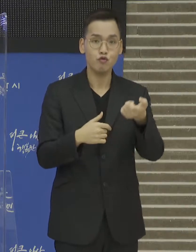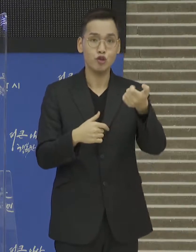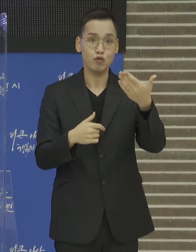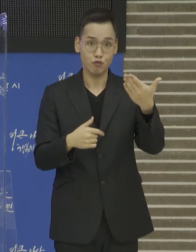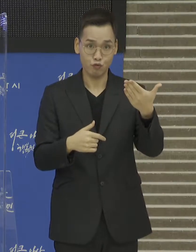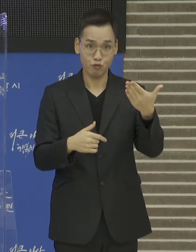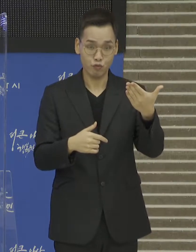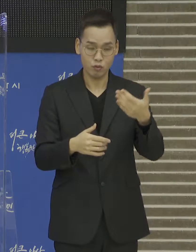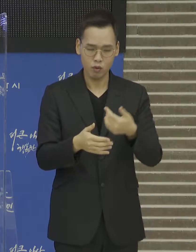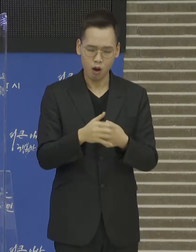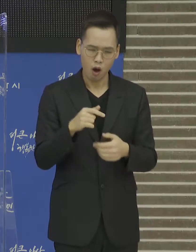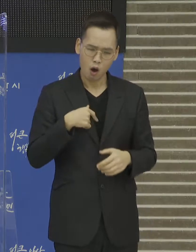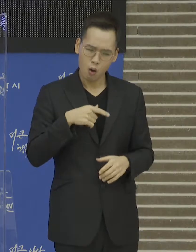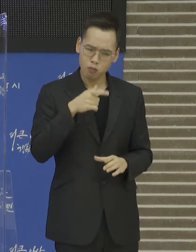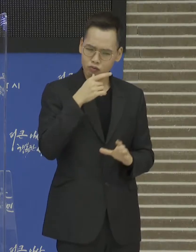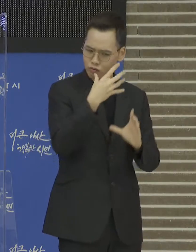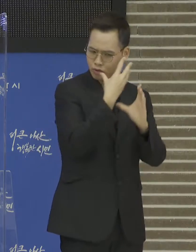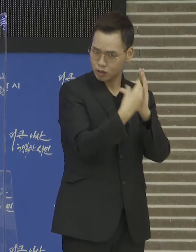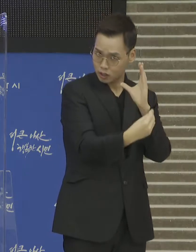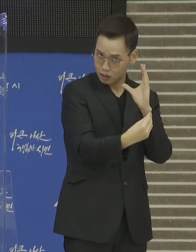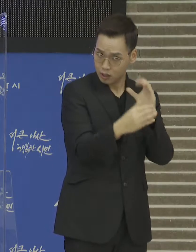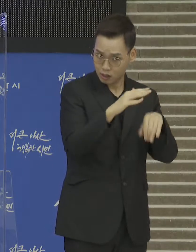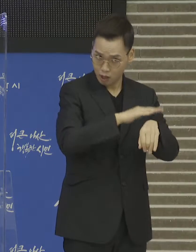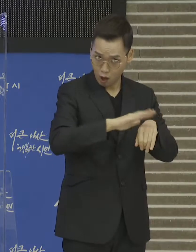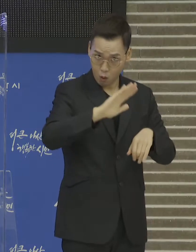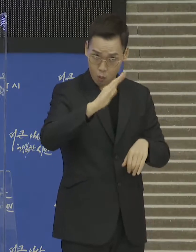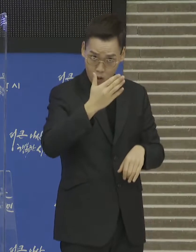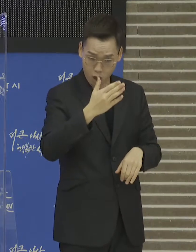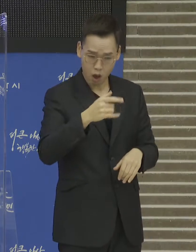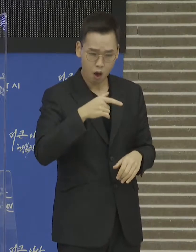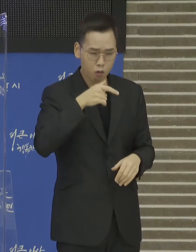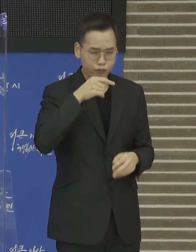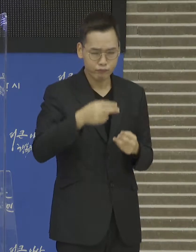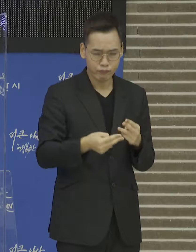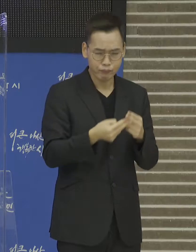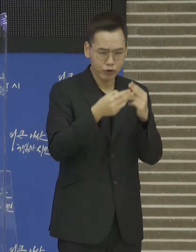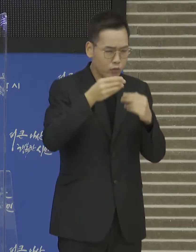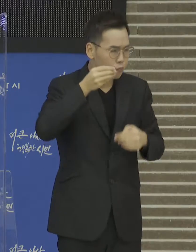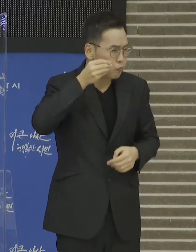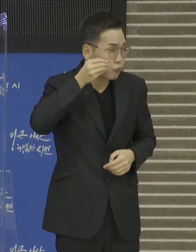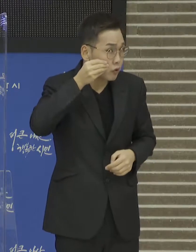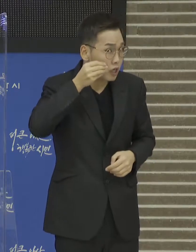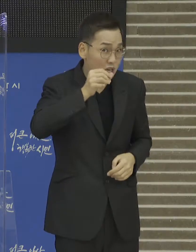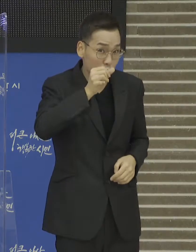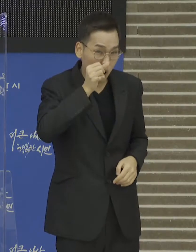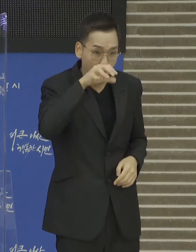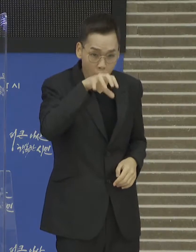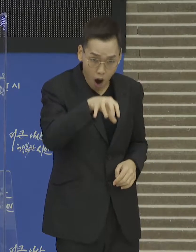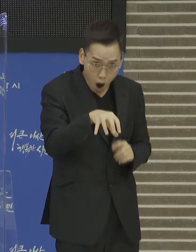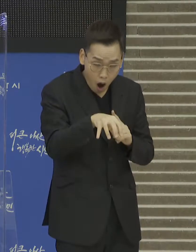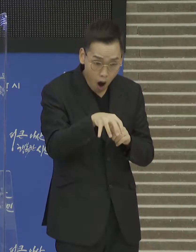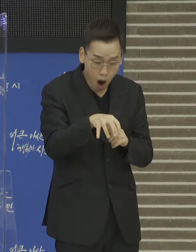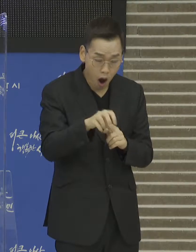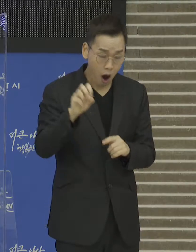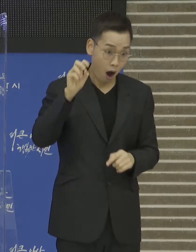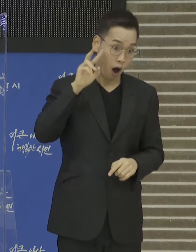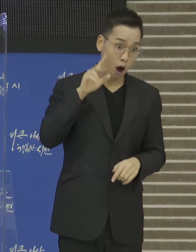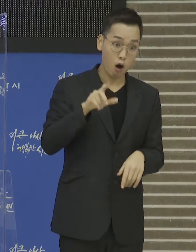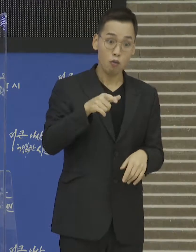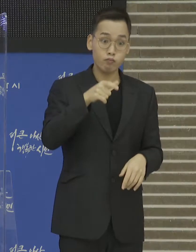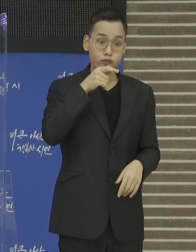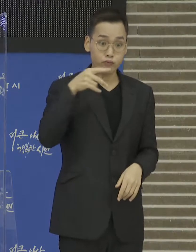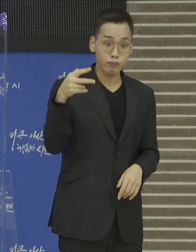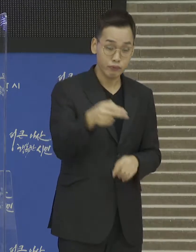유수율을 분석하고 출수불량 원인을 신속 파악하여 유사시 단수지역 최소화 및